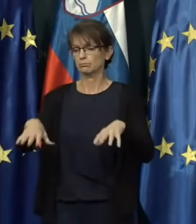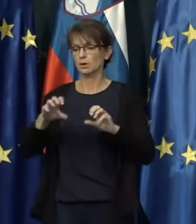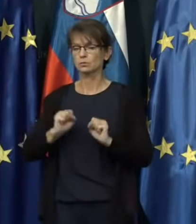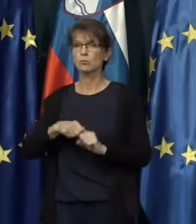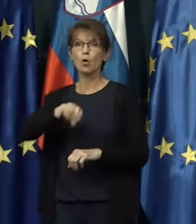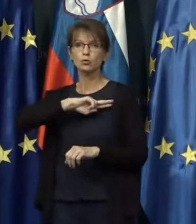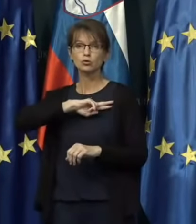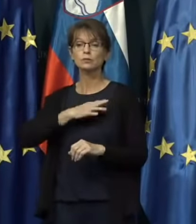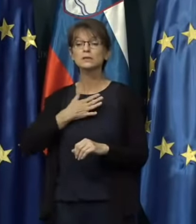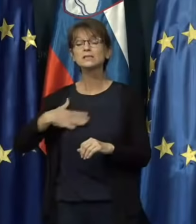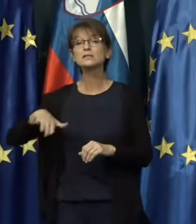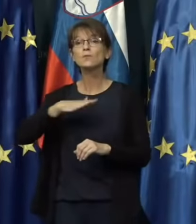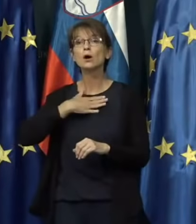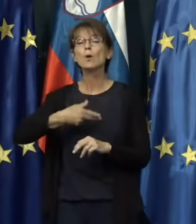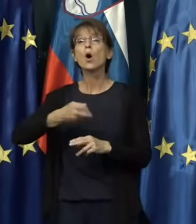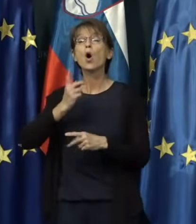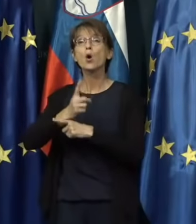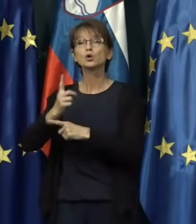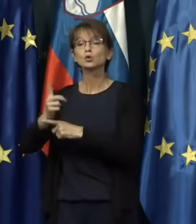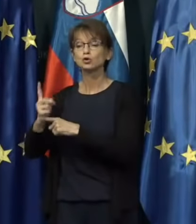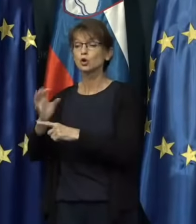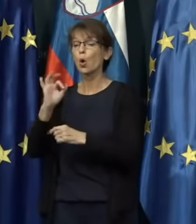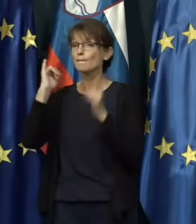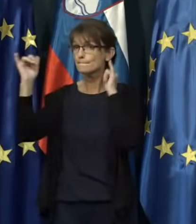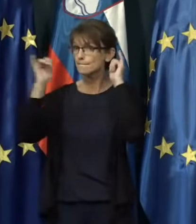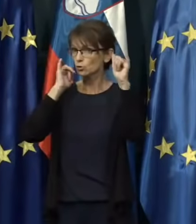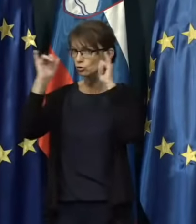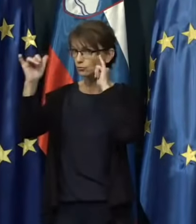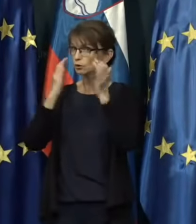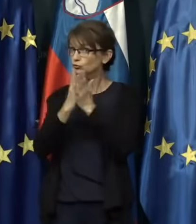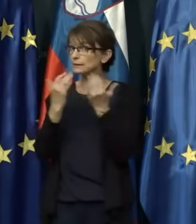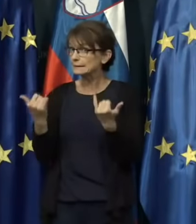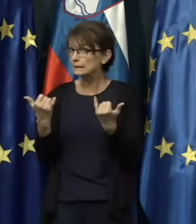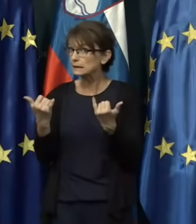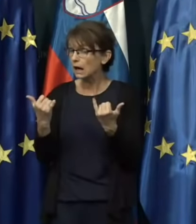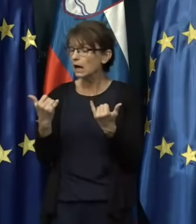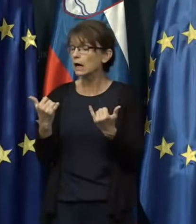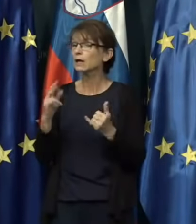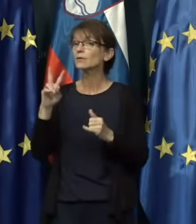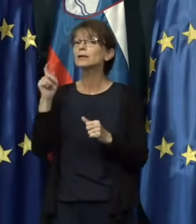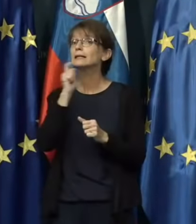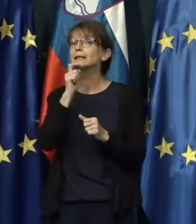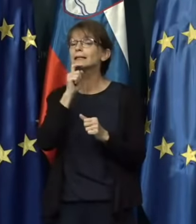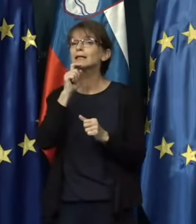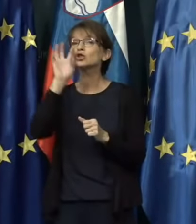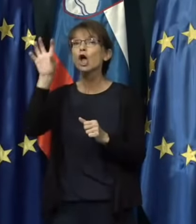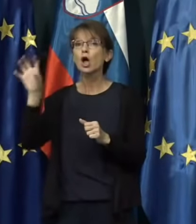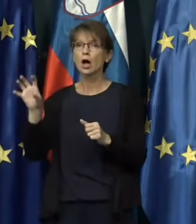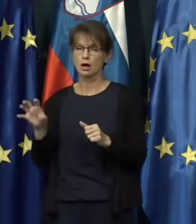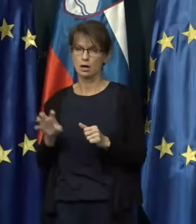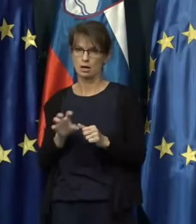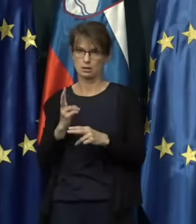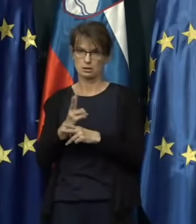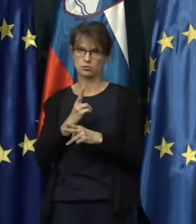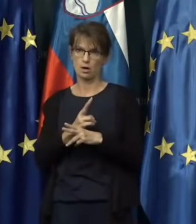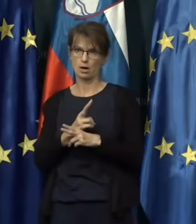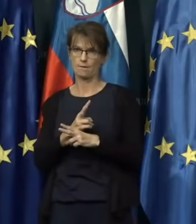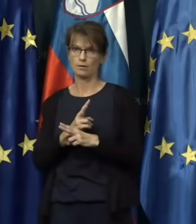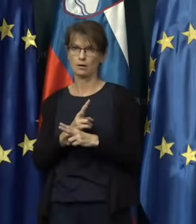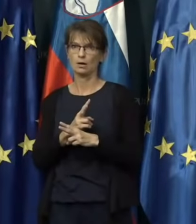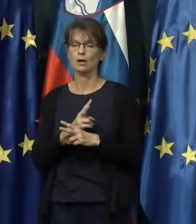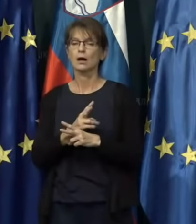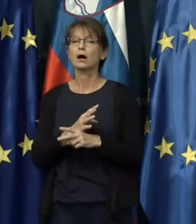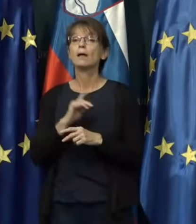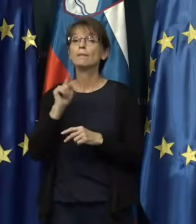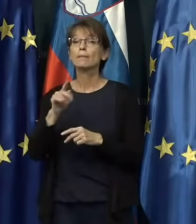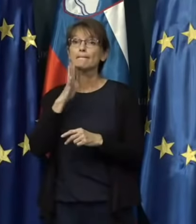odločitvami o potovanju. more biti že zdaj rdeče označene države in da bi